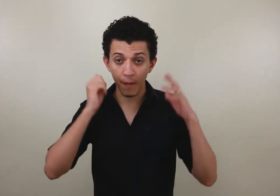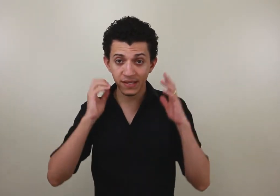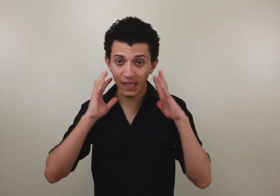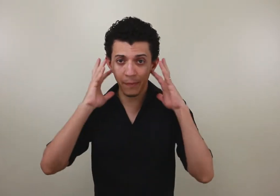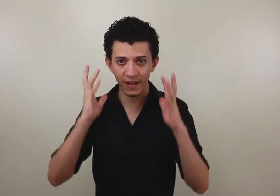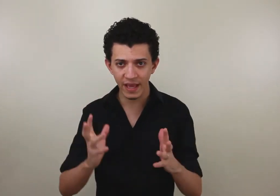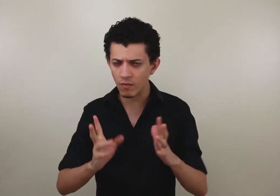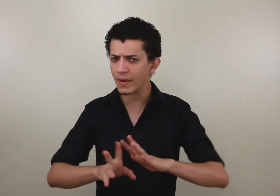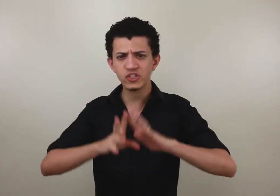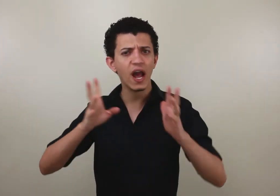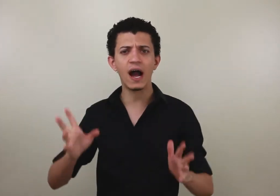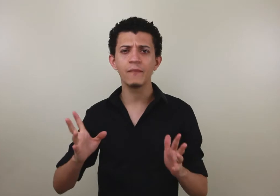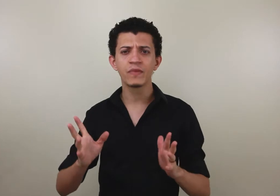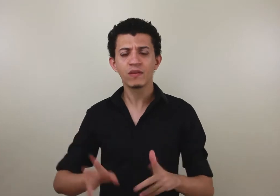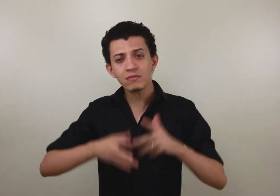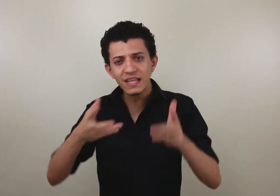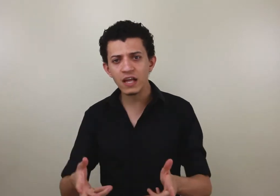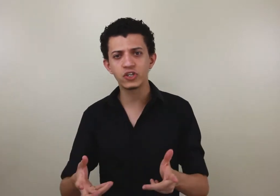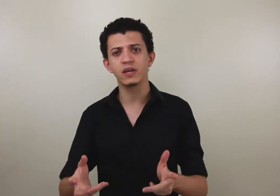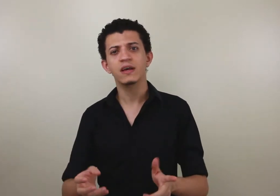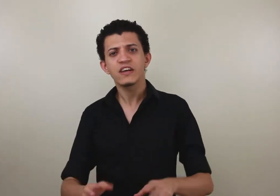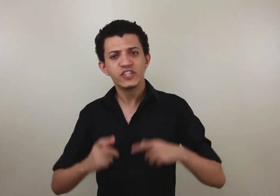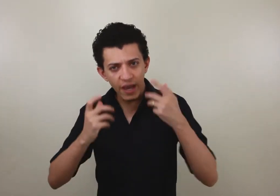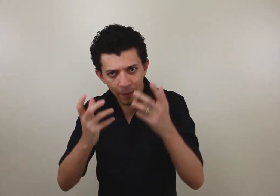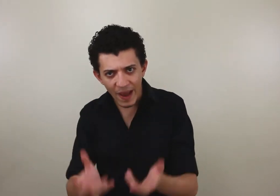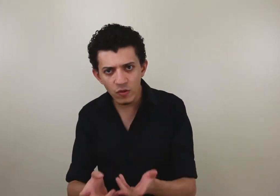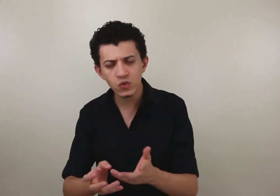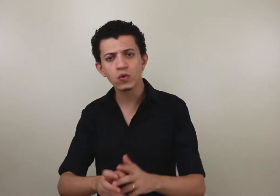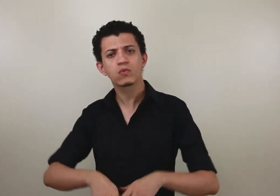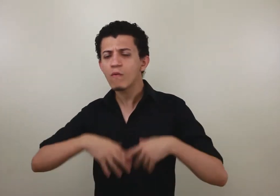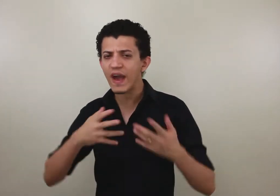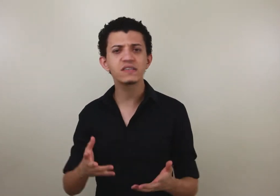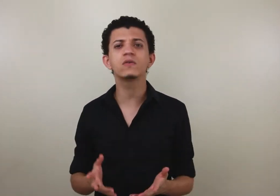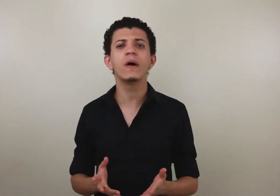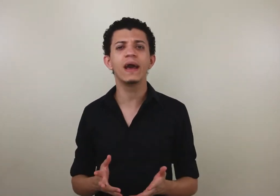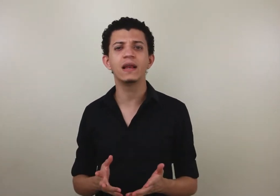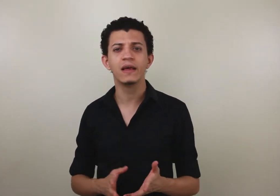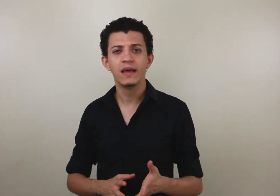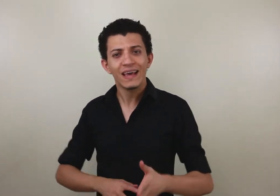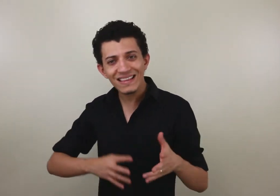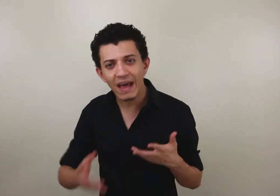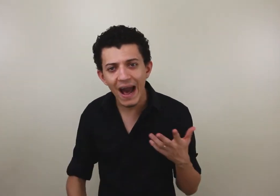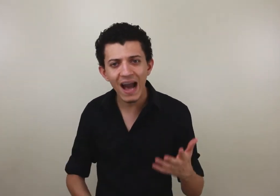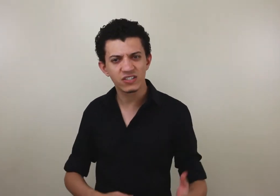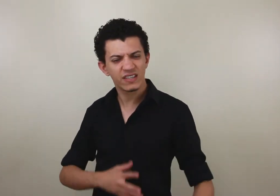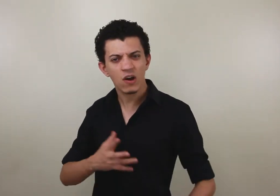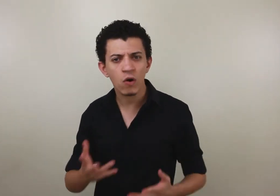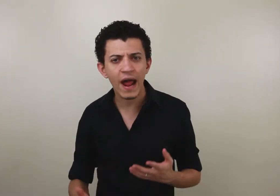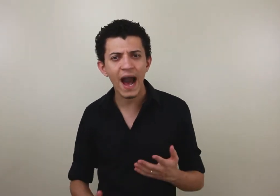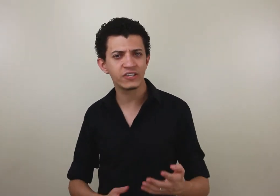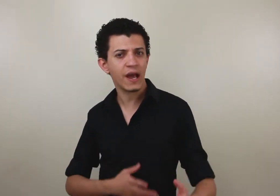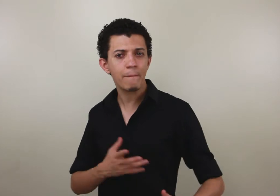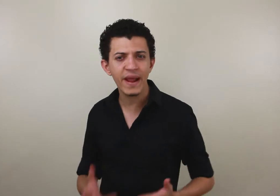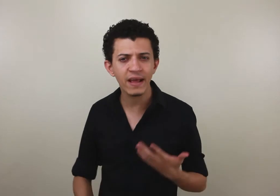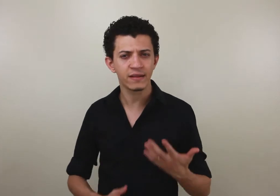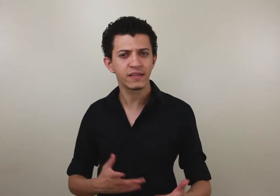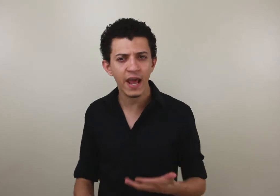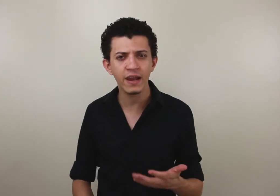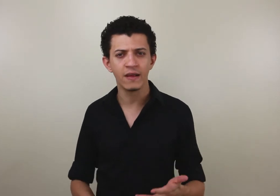o homem que está aprendendo é o momento de errar, então tente. Chegue perto do surdo, converse com ele, interaja, tenha coragem, aprenda, treine,